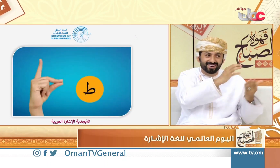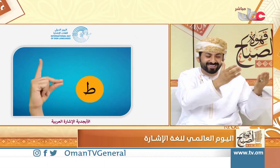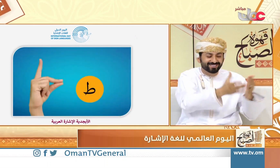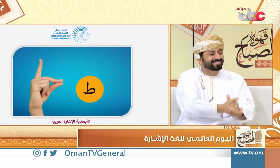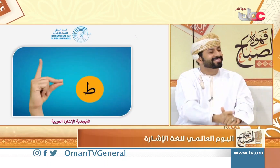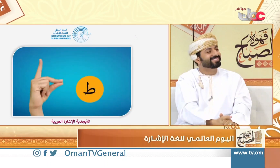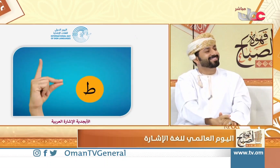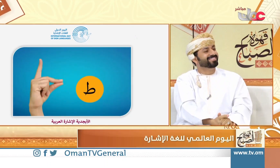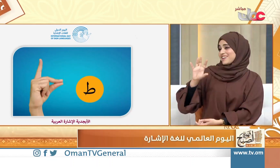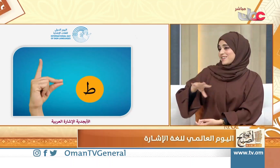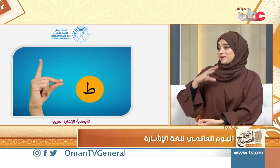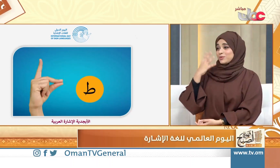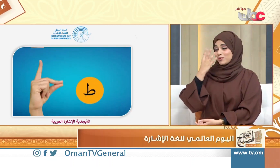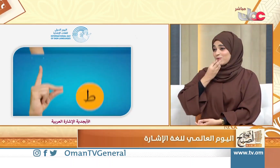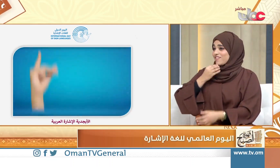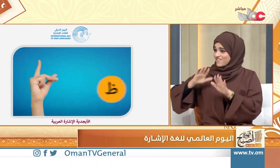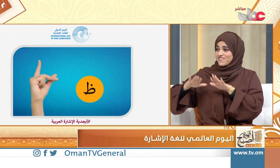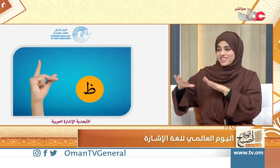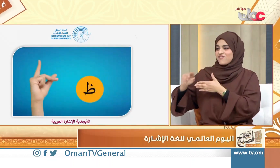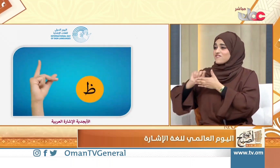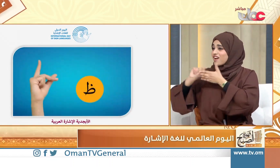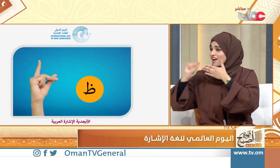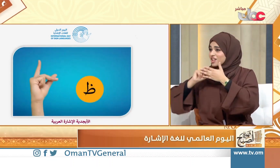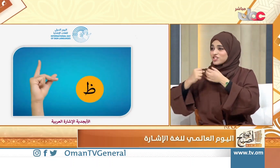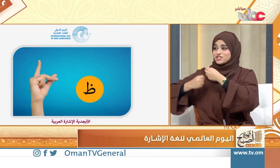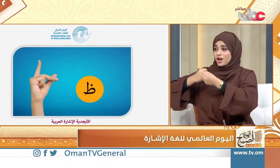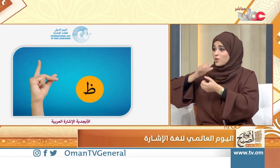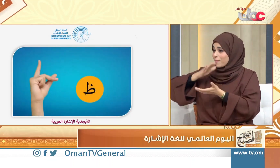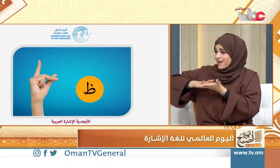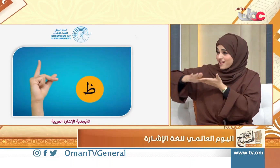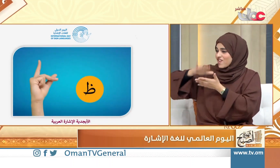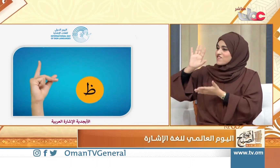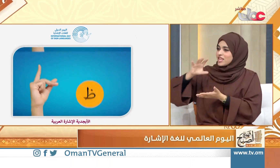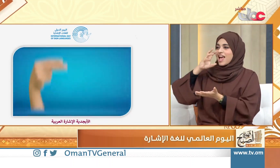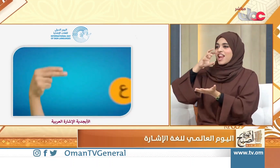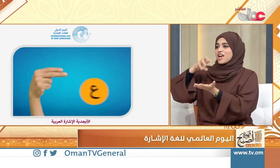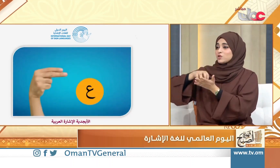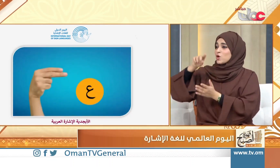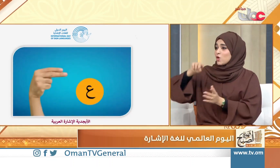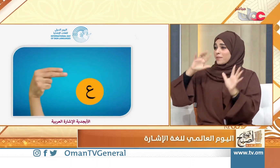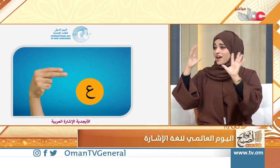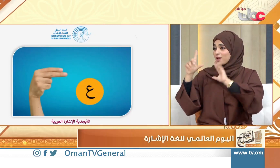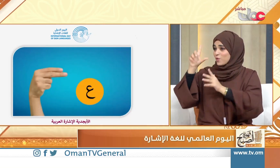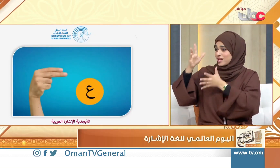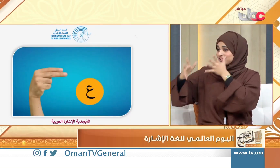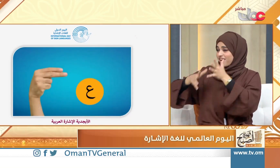هذا الجانب تحدثينها نعم توجد العديد من الفعاليات احتفالاً بهذا اليوم نادي